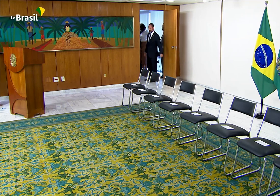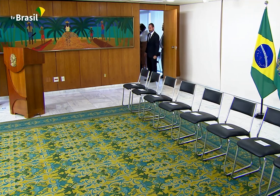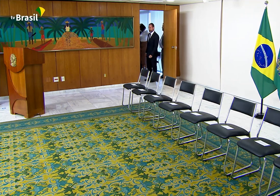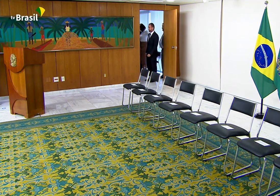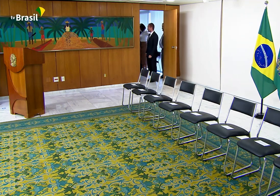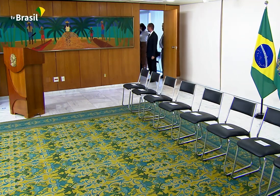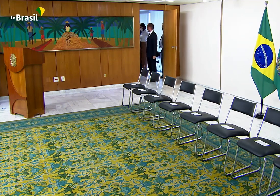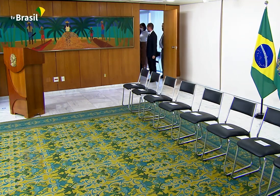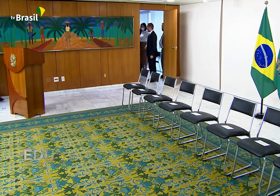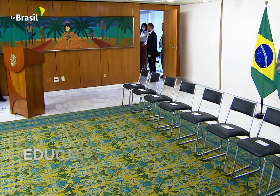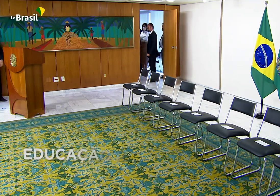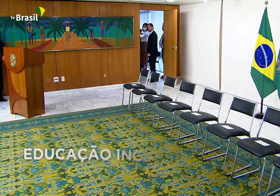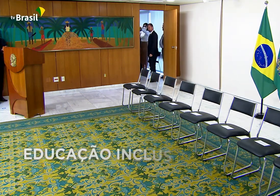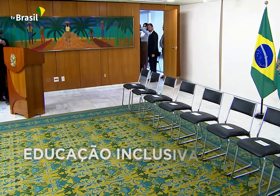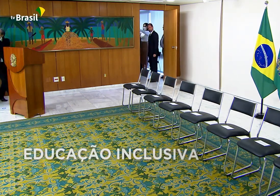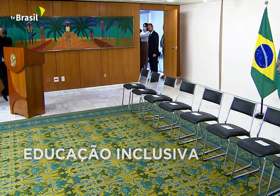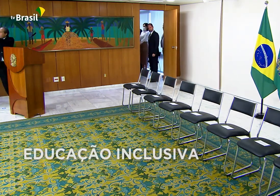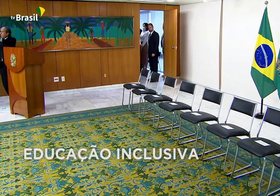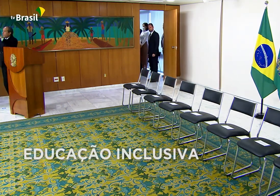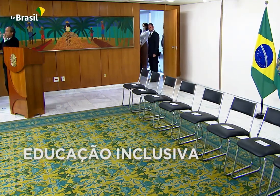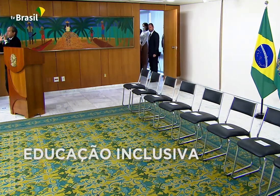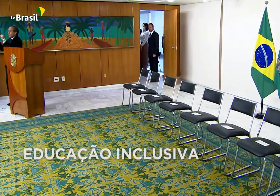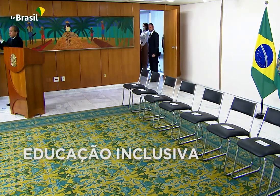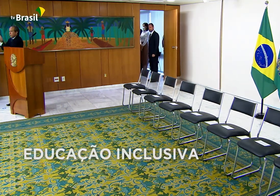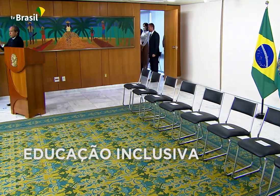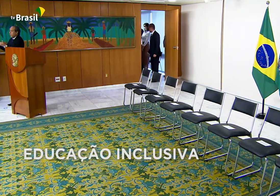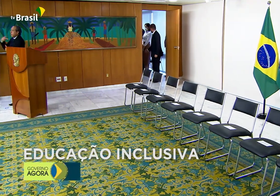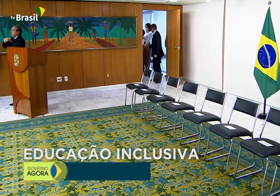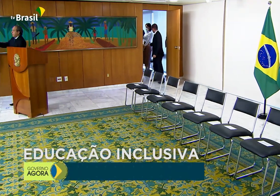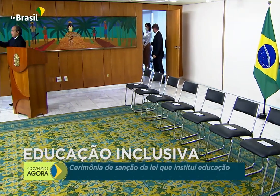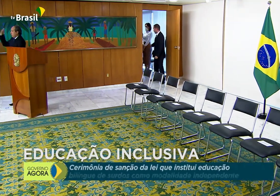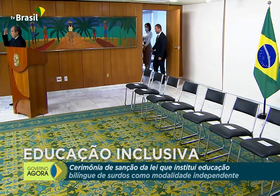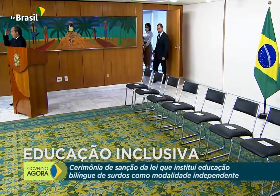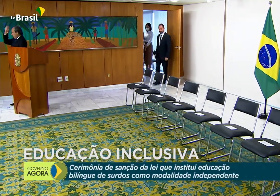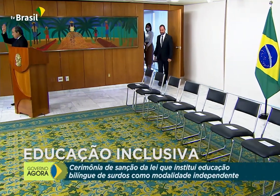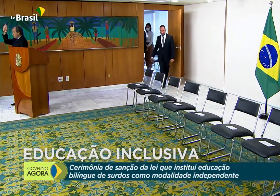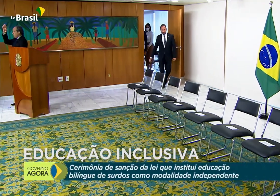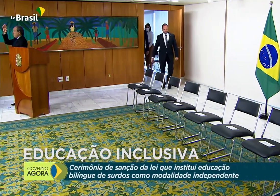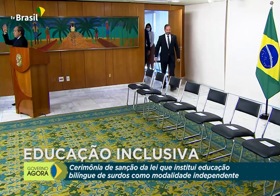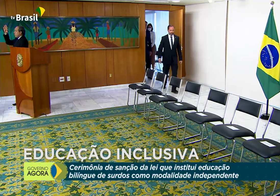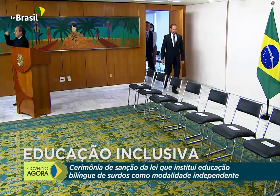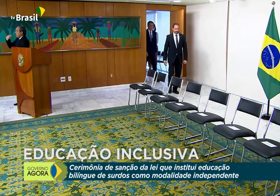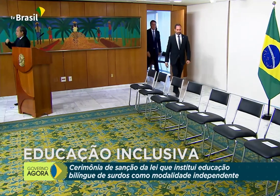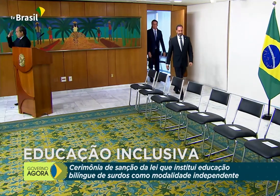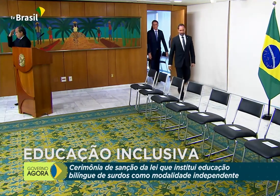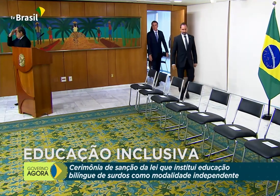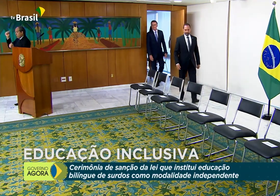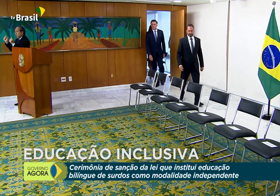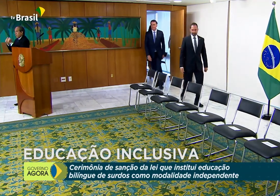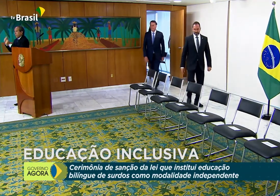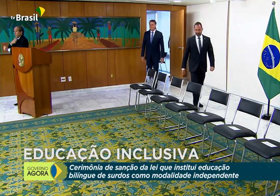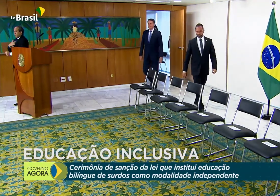Senhoras e senhores, o presidente da República Jair Bolsonaro e a senhora Michele Bolsonaro,